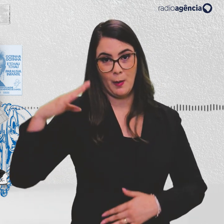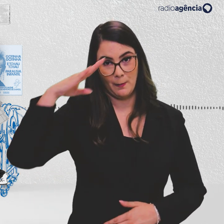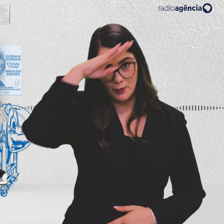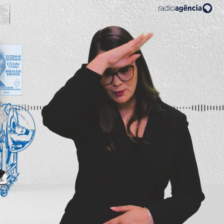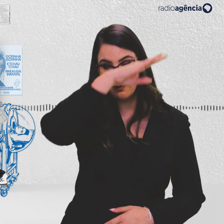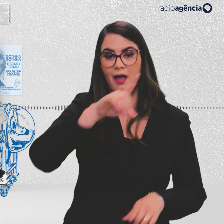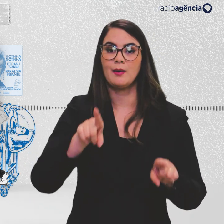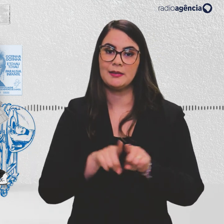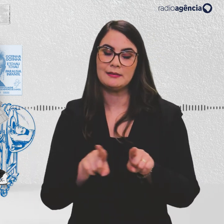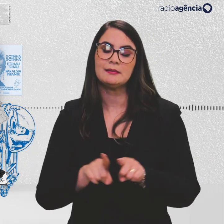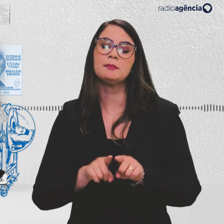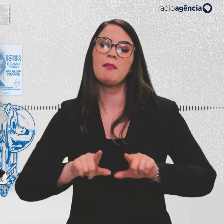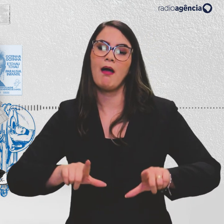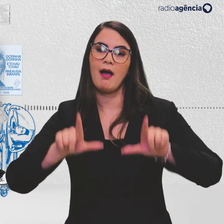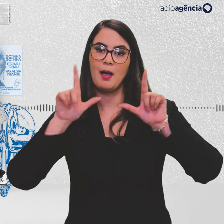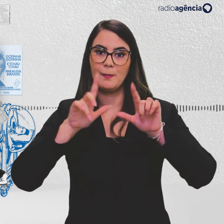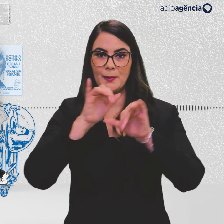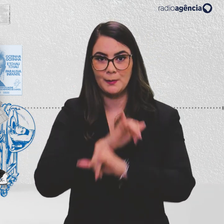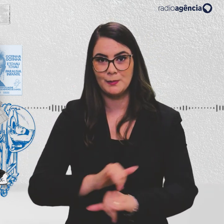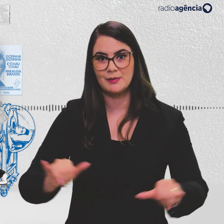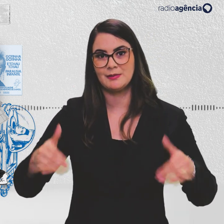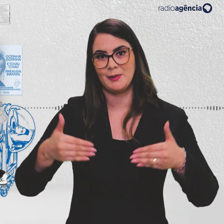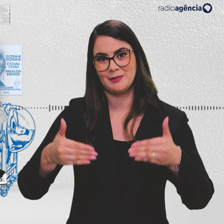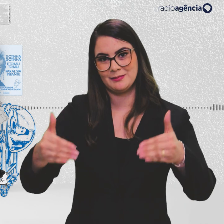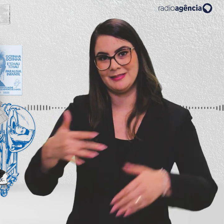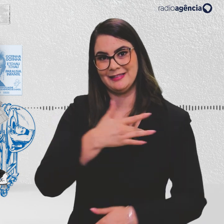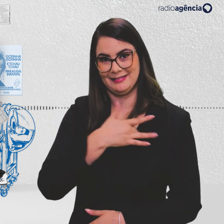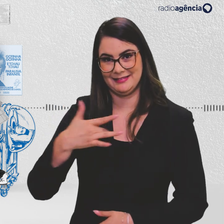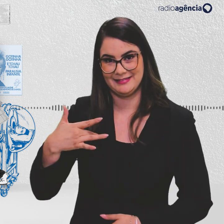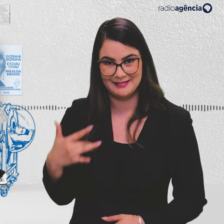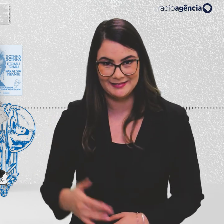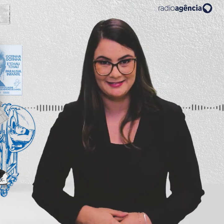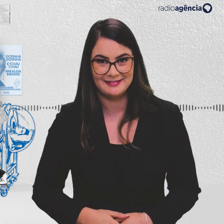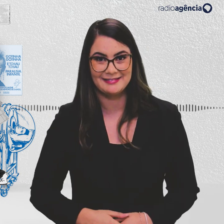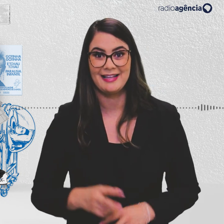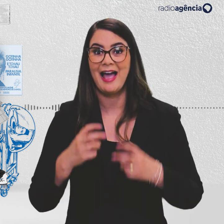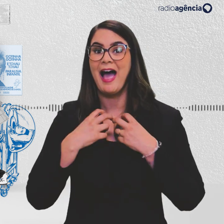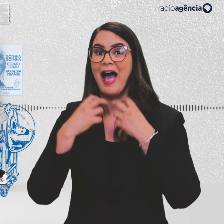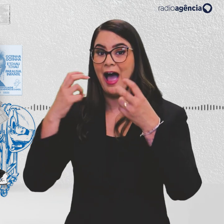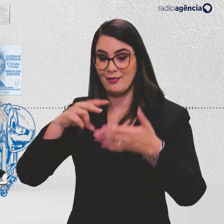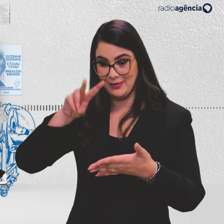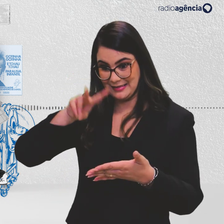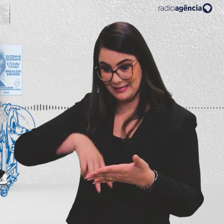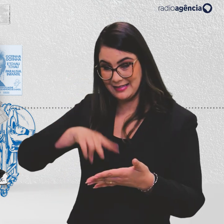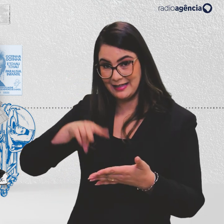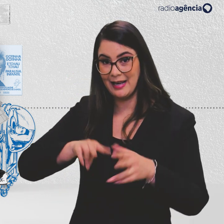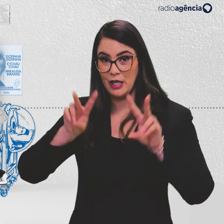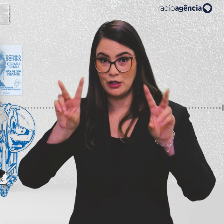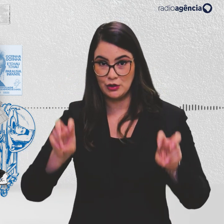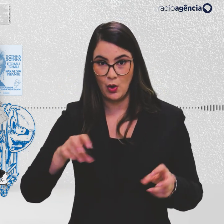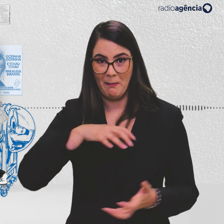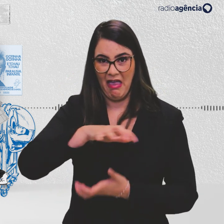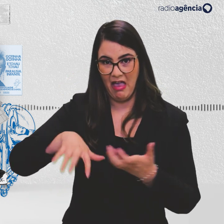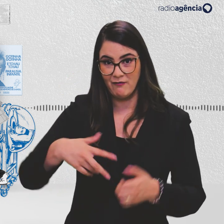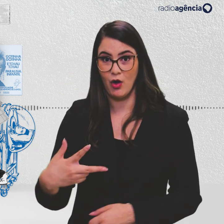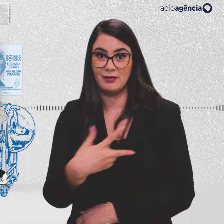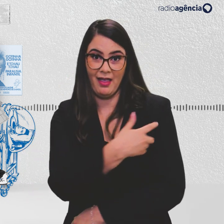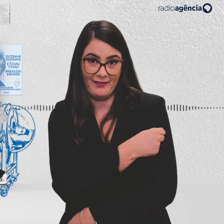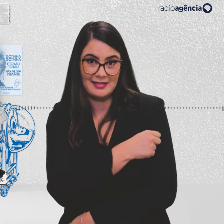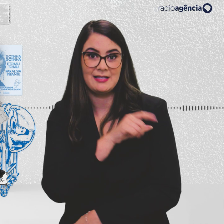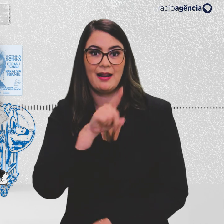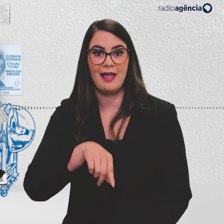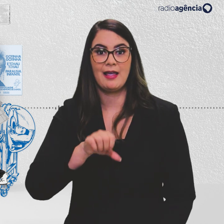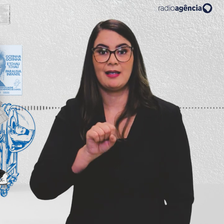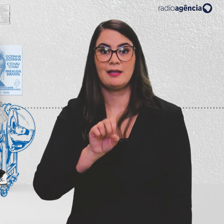Bolsonaro e de campanhas publicitárias do Ministério da Saúde. A voz que lê a notícia sobre a revolta da vacina é de